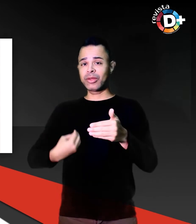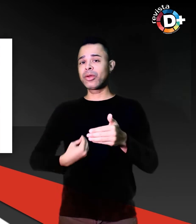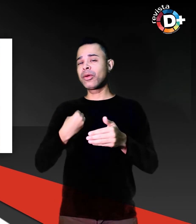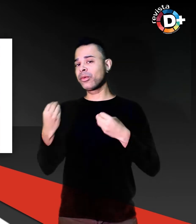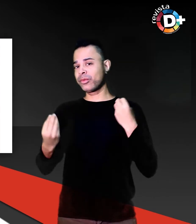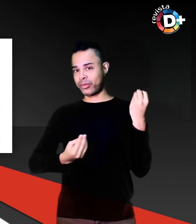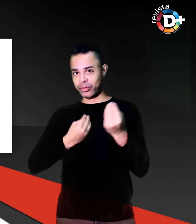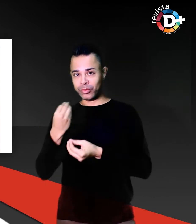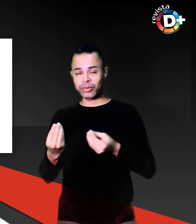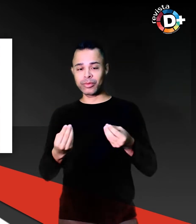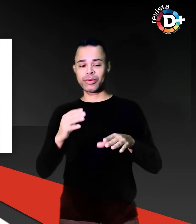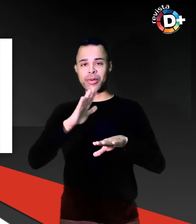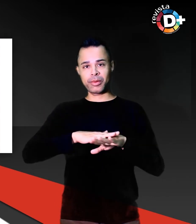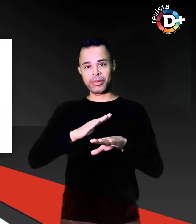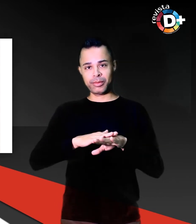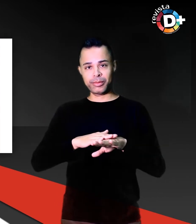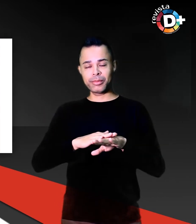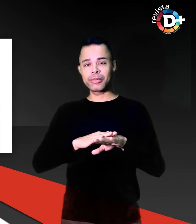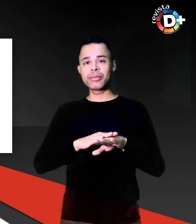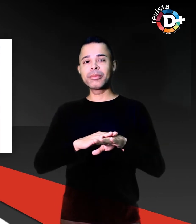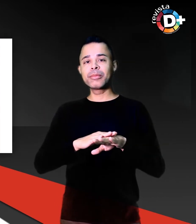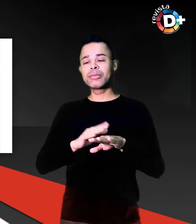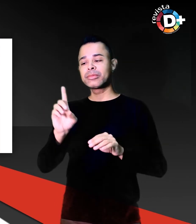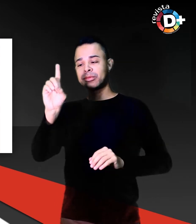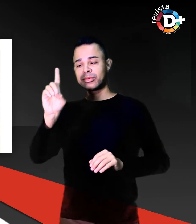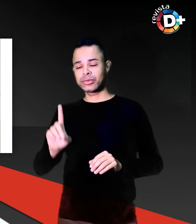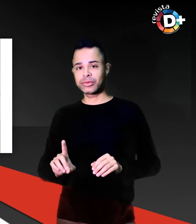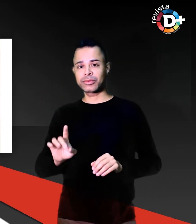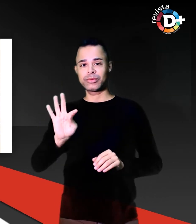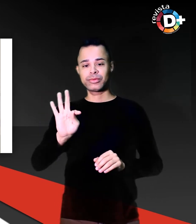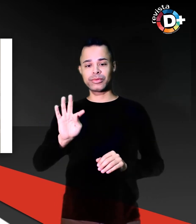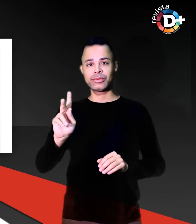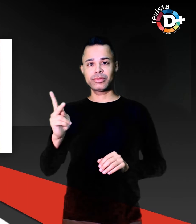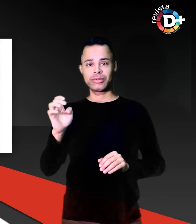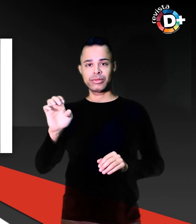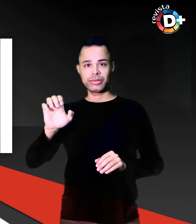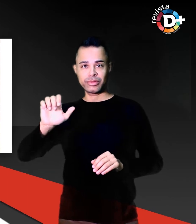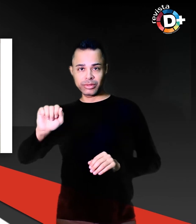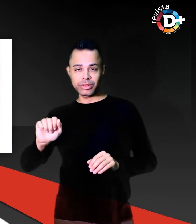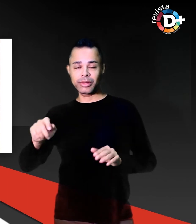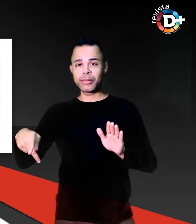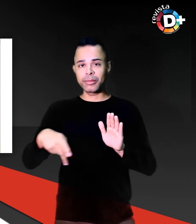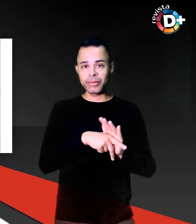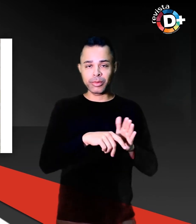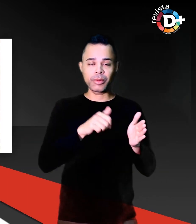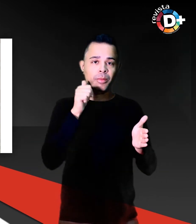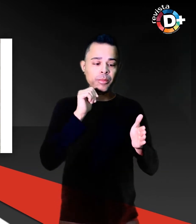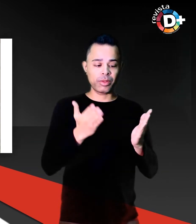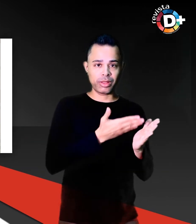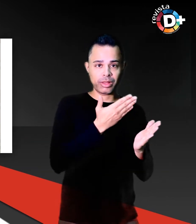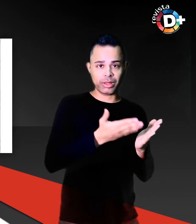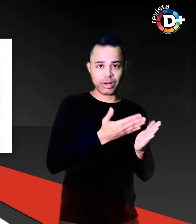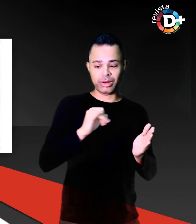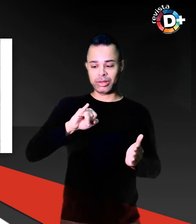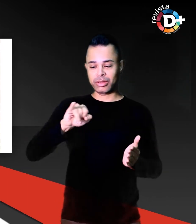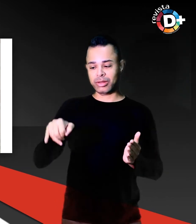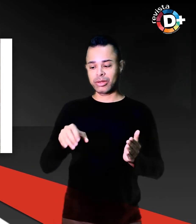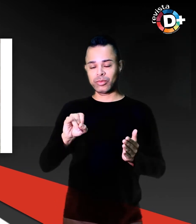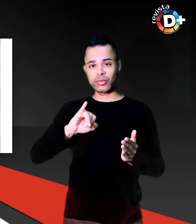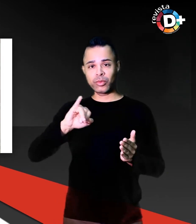livro Me Before You, da escritora inglesa Jojo Moyes, retrata minuciosamente o novo